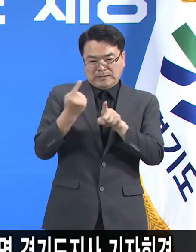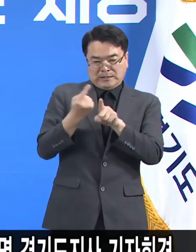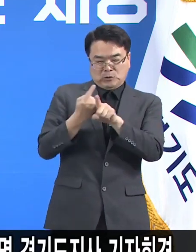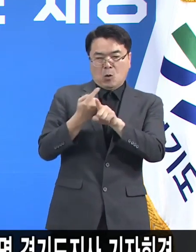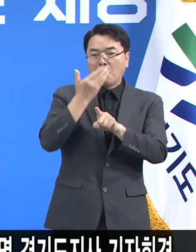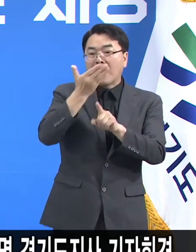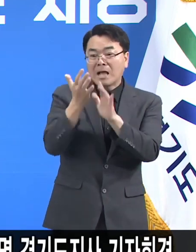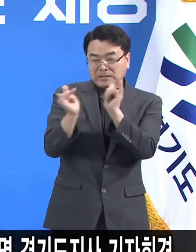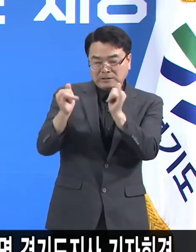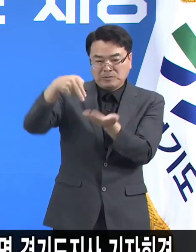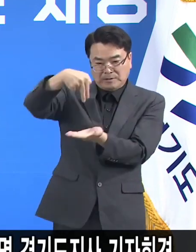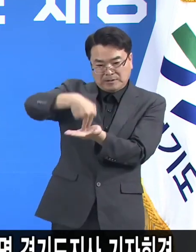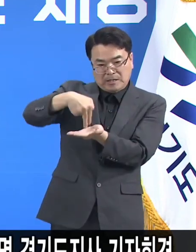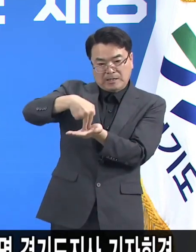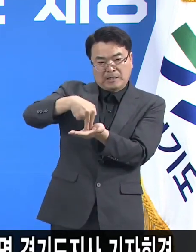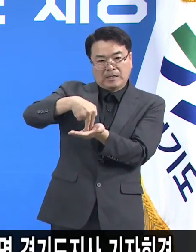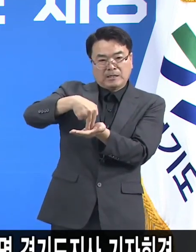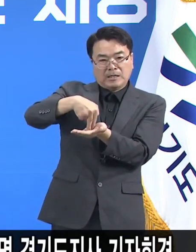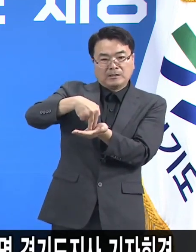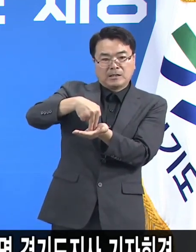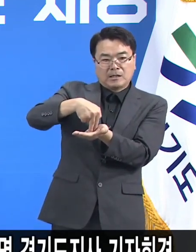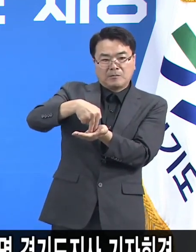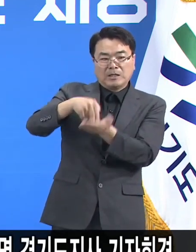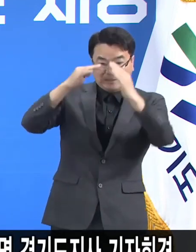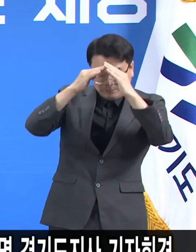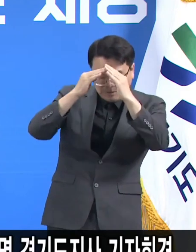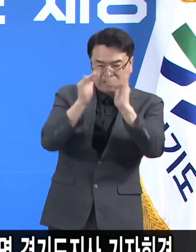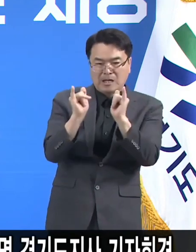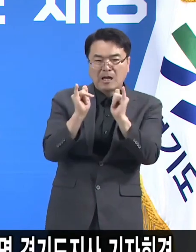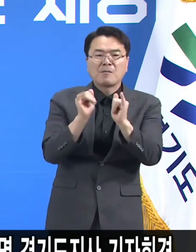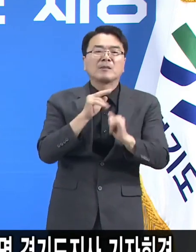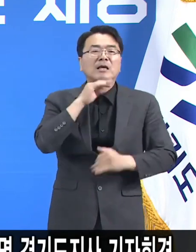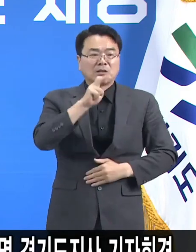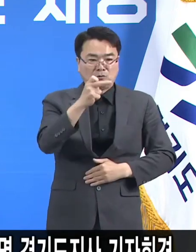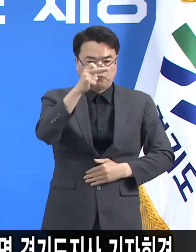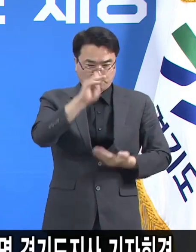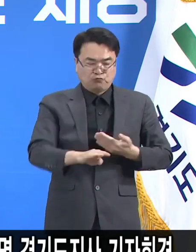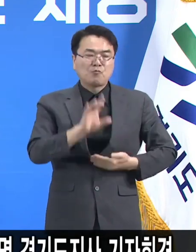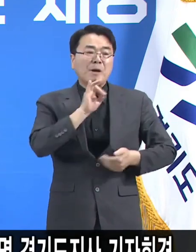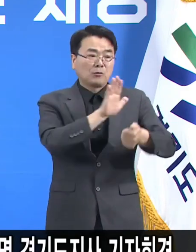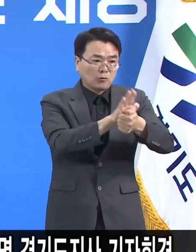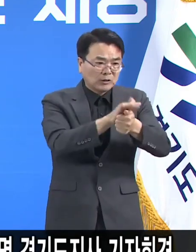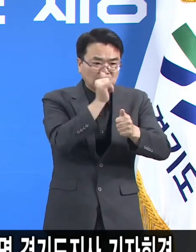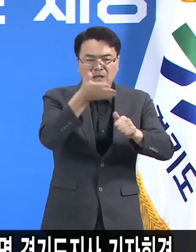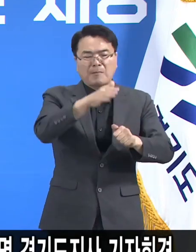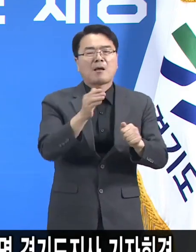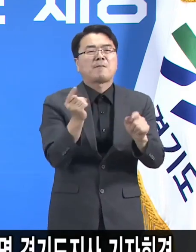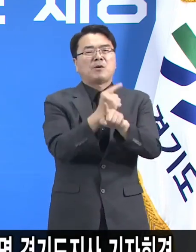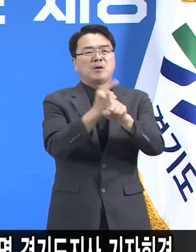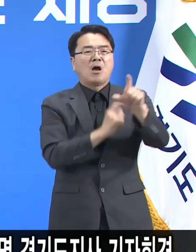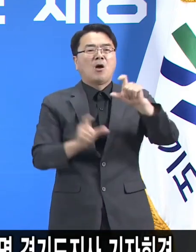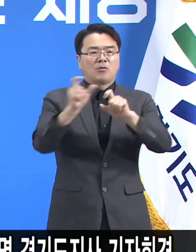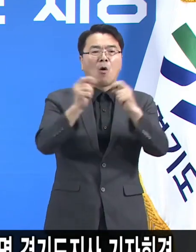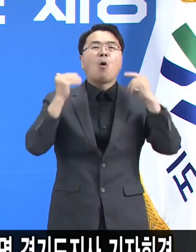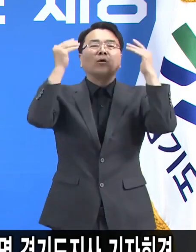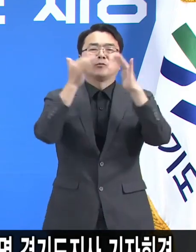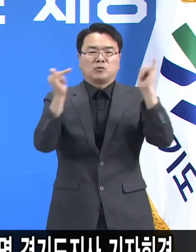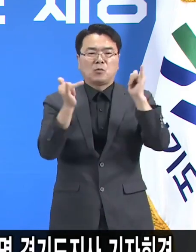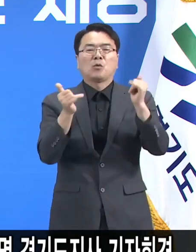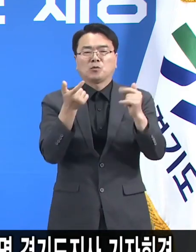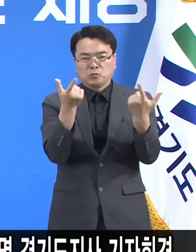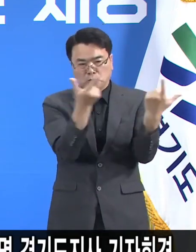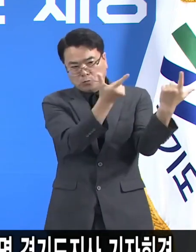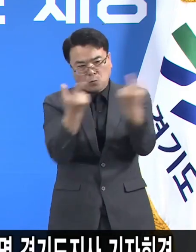12세 이하에서 건강한 성년까지 본인이 원할 경우에 확대할 수 있도록